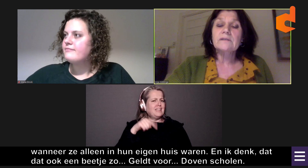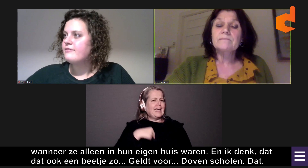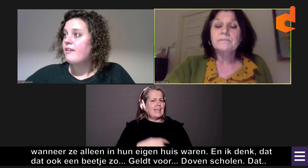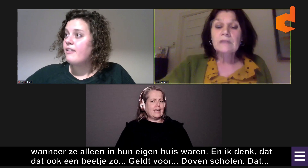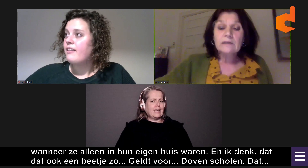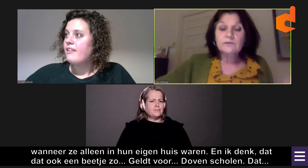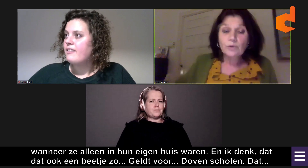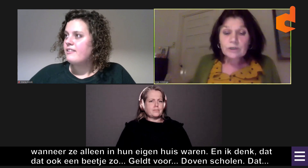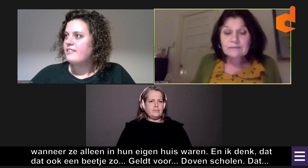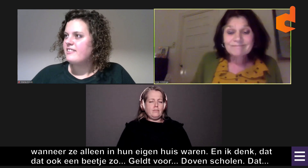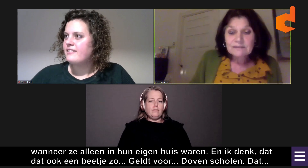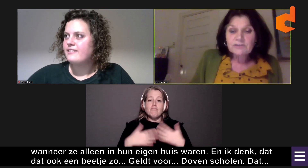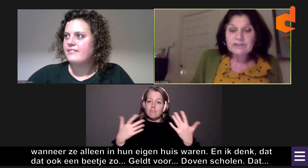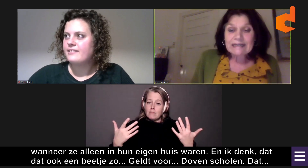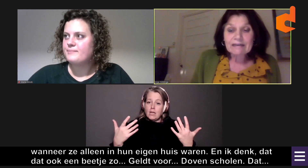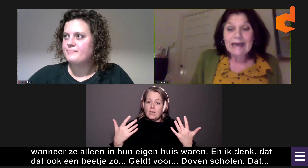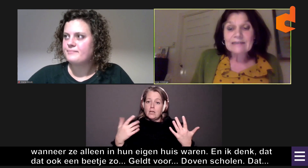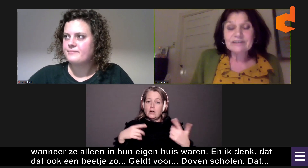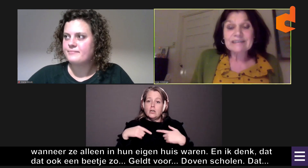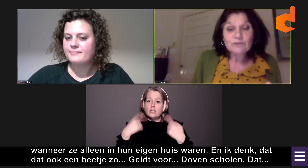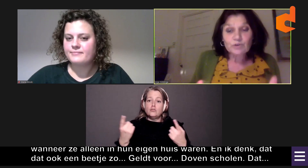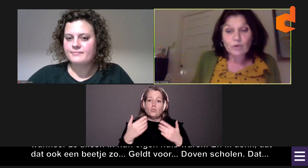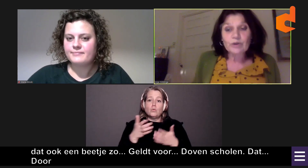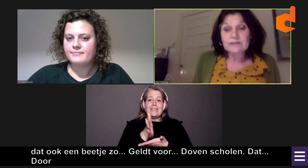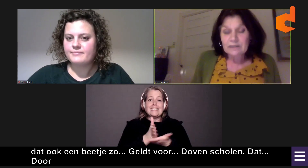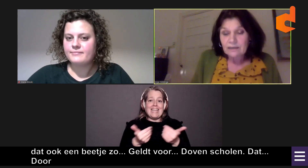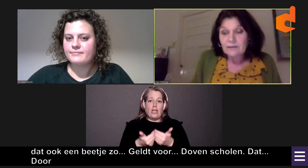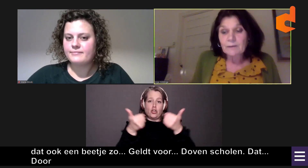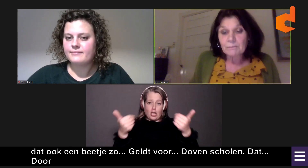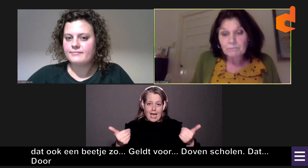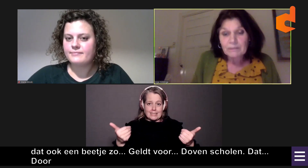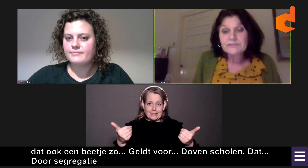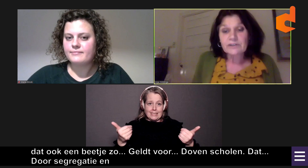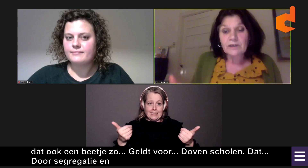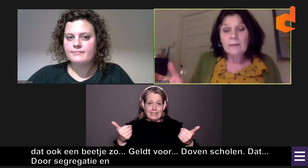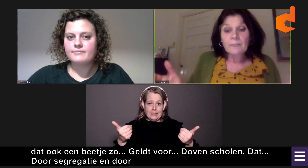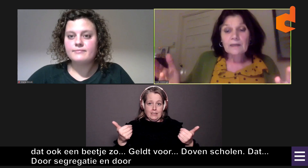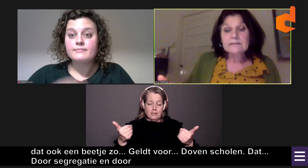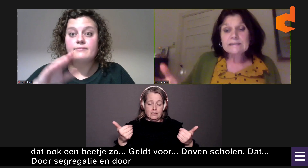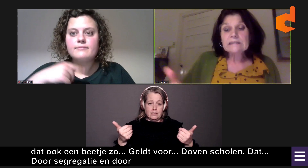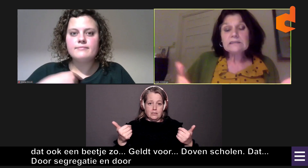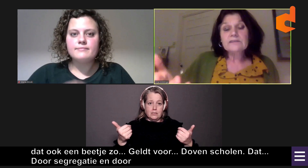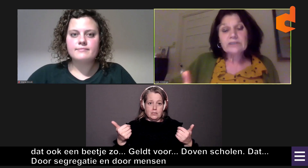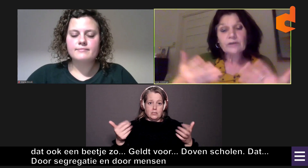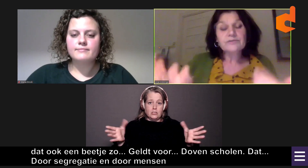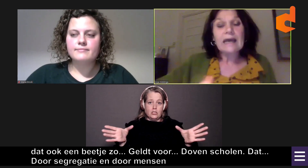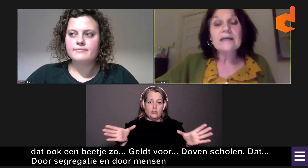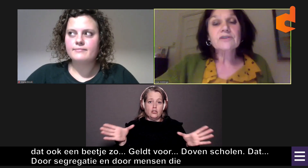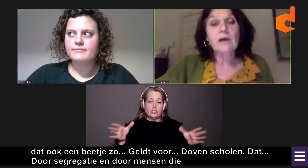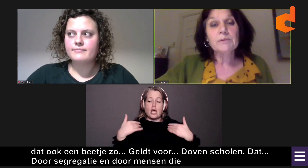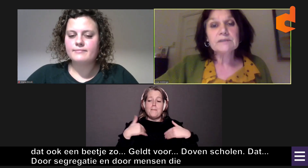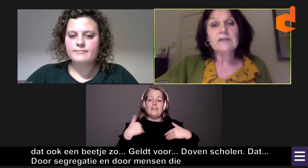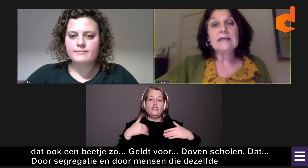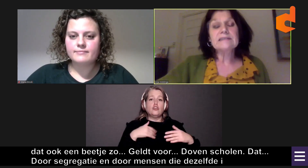Dat door segregatie, door mensen die dezelfde